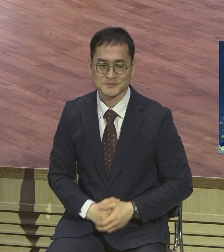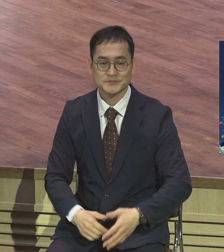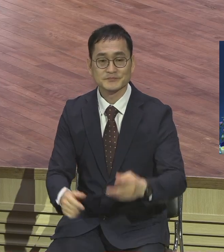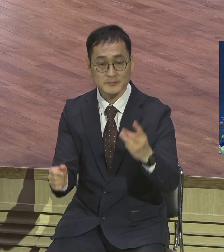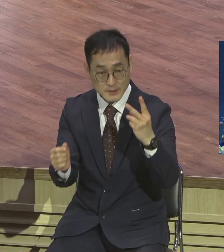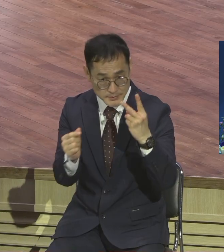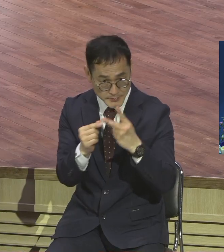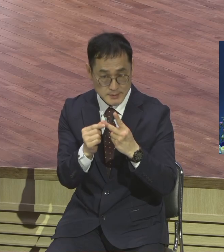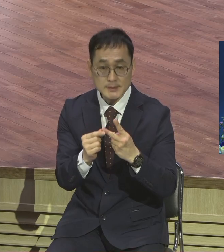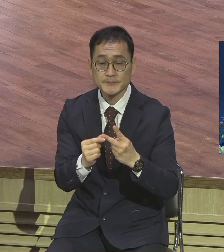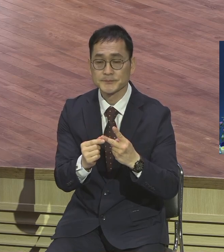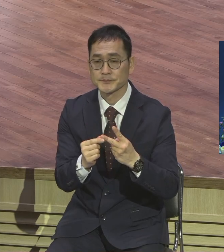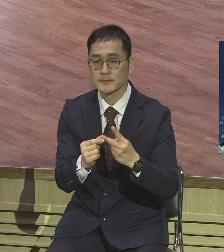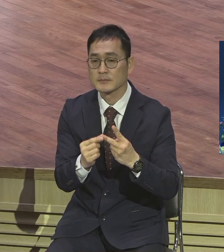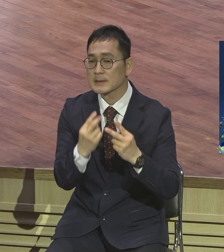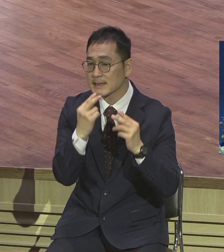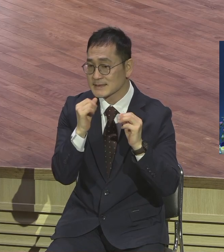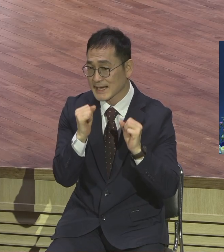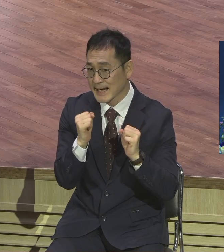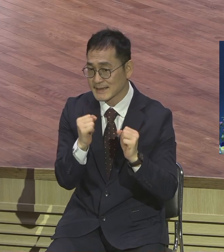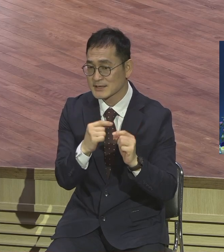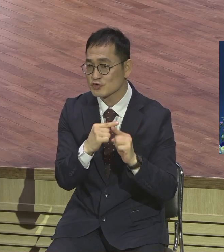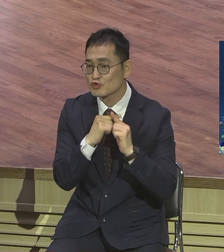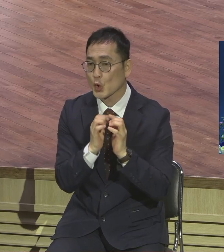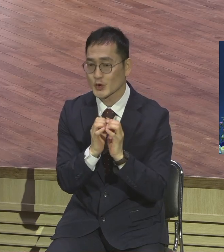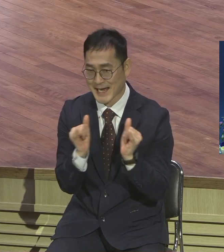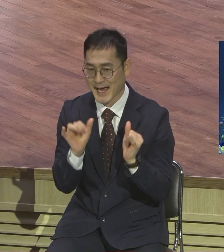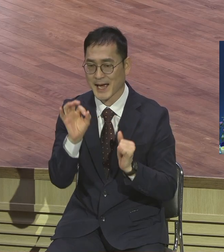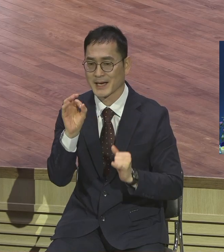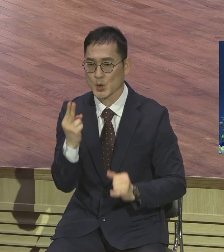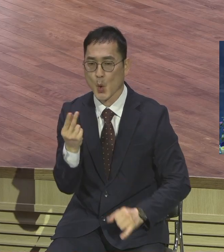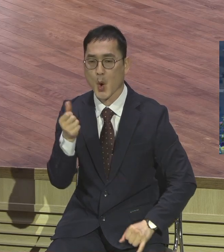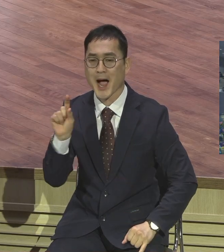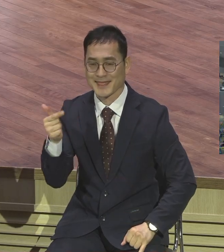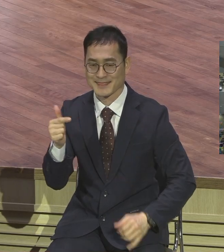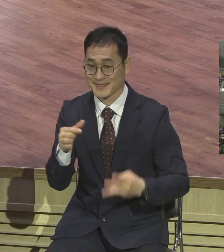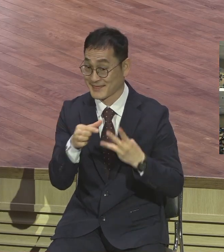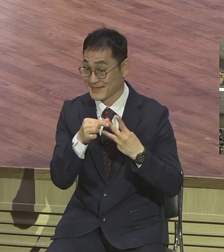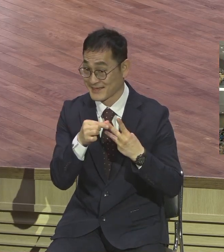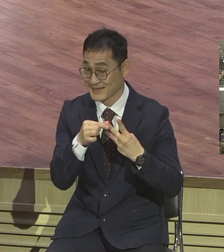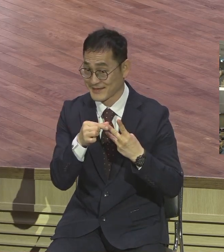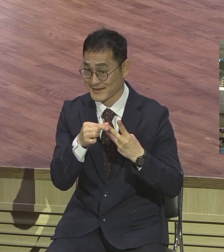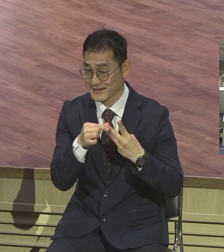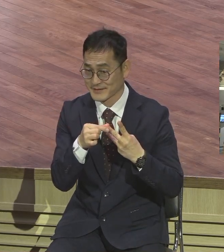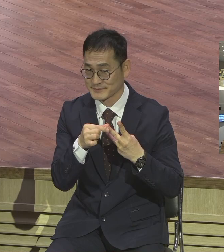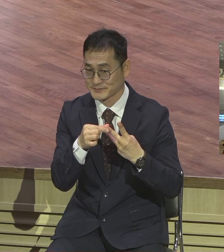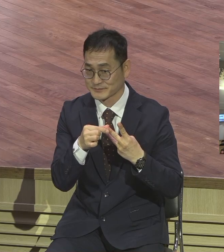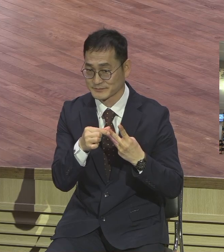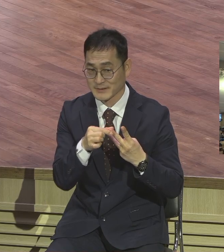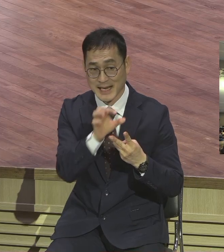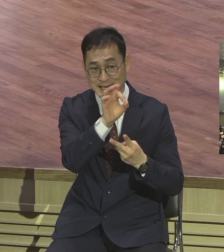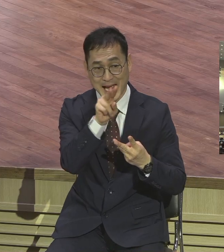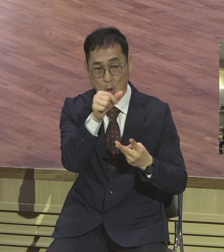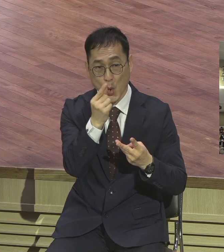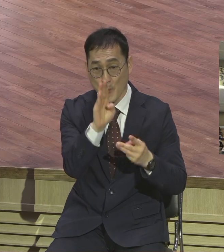살아있는 순교자 요한입니다 요한은 야구부의 형제 친형제예요 야구부가